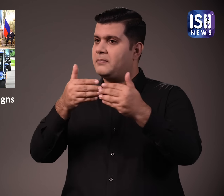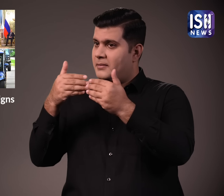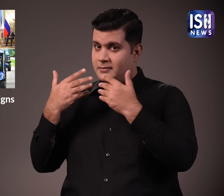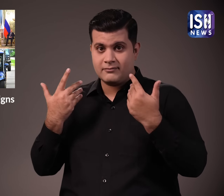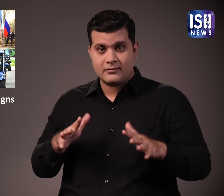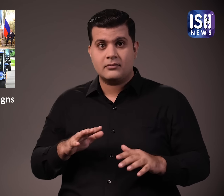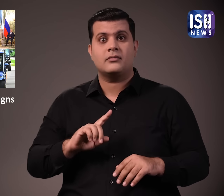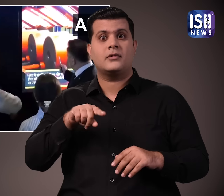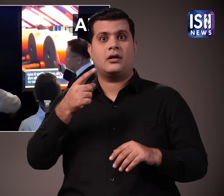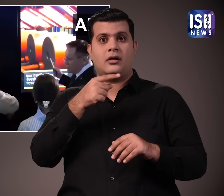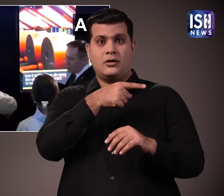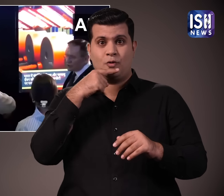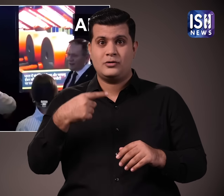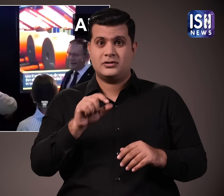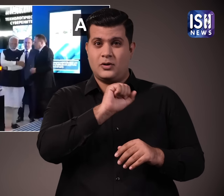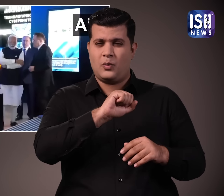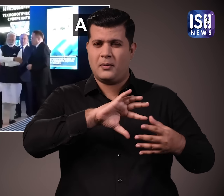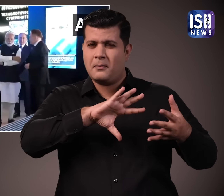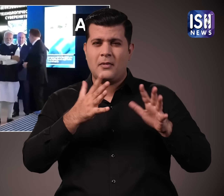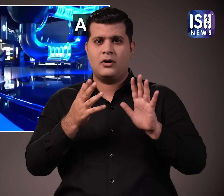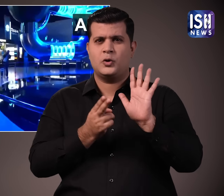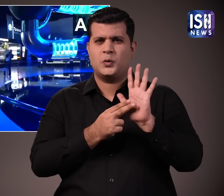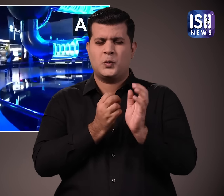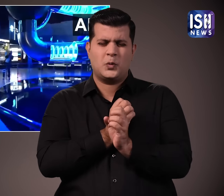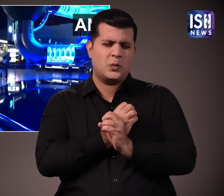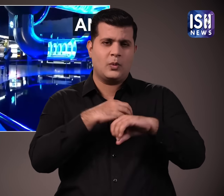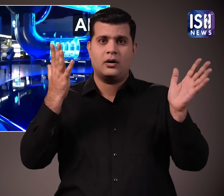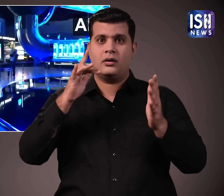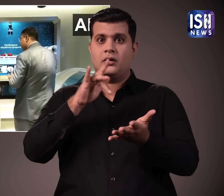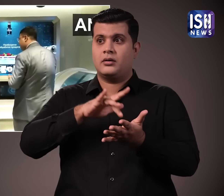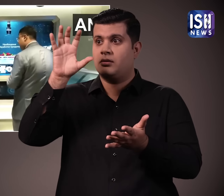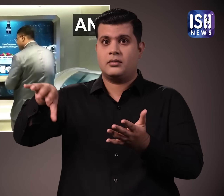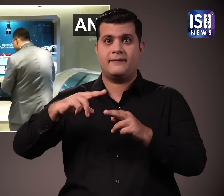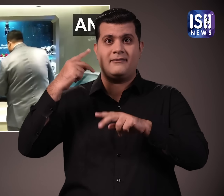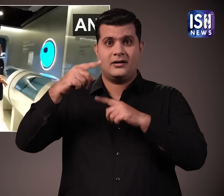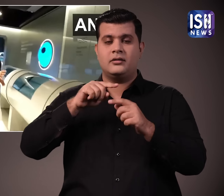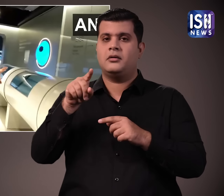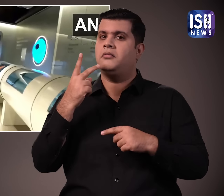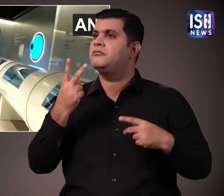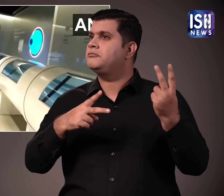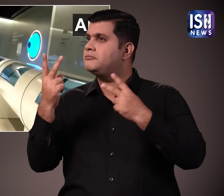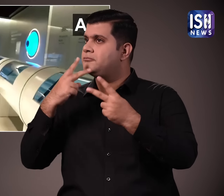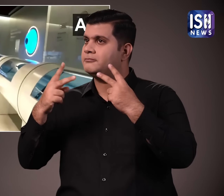और रोसा टाउन परमानू सैंत्रन का दौरा किया